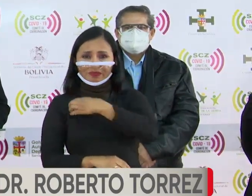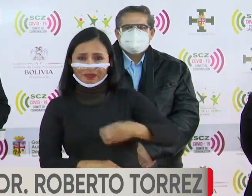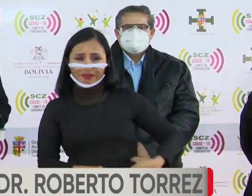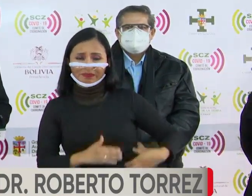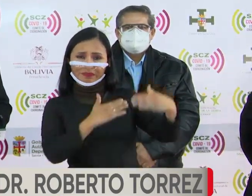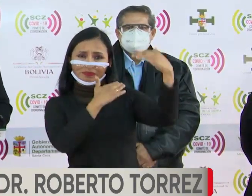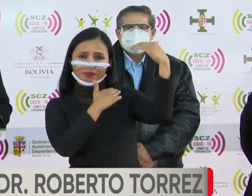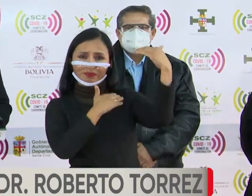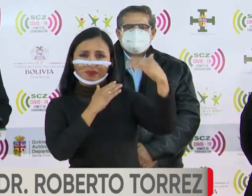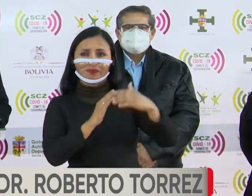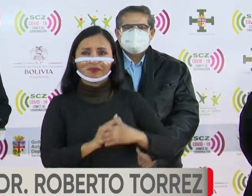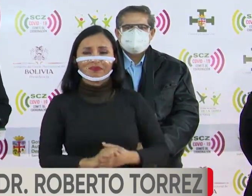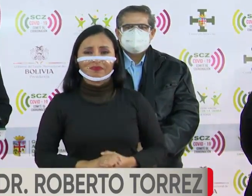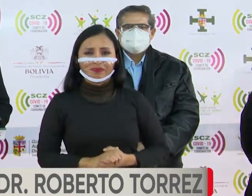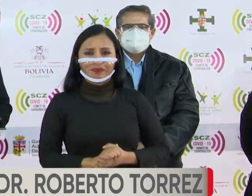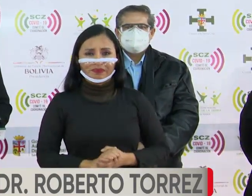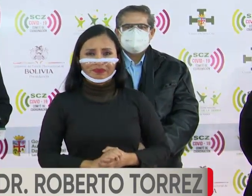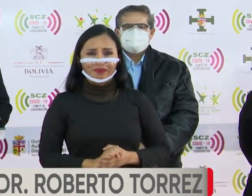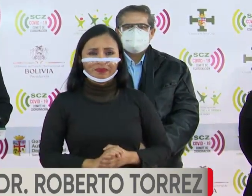de Santa Cruz.